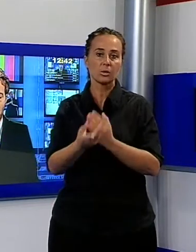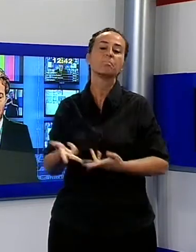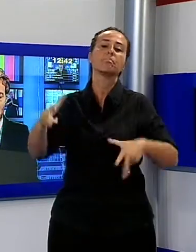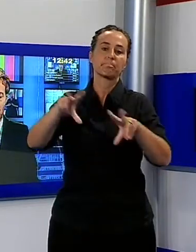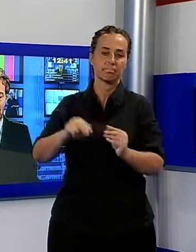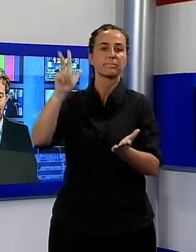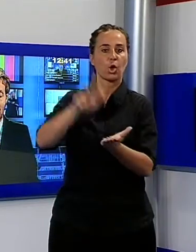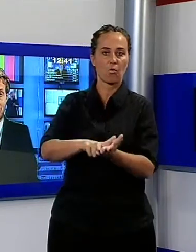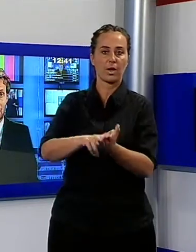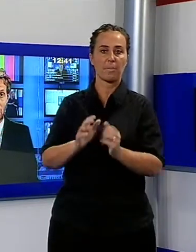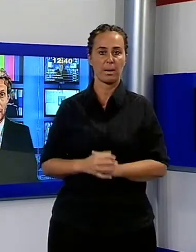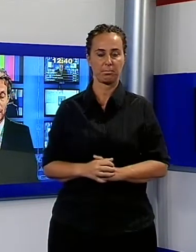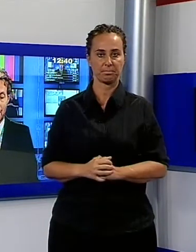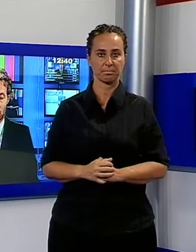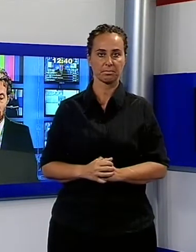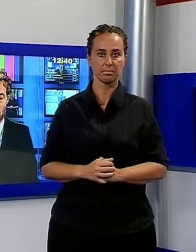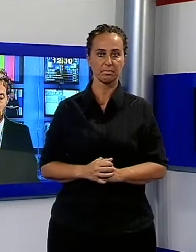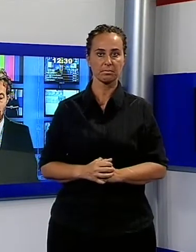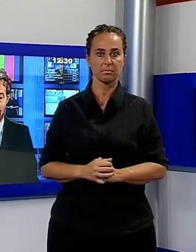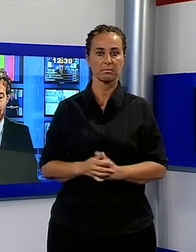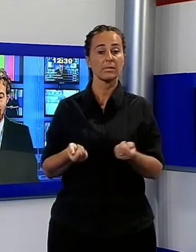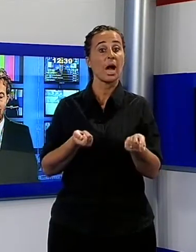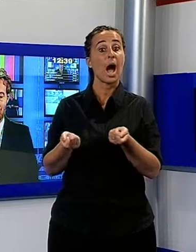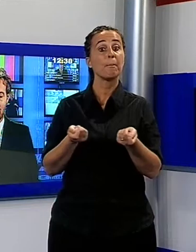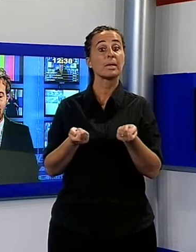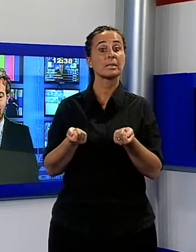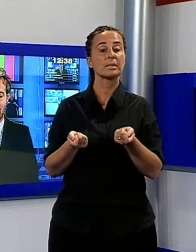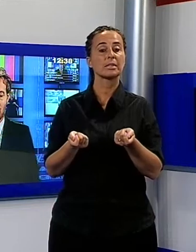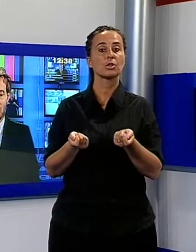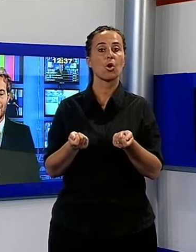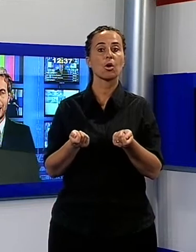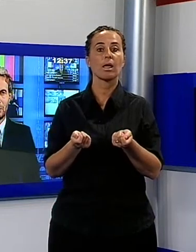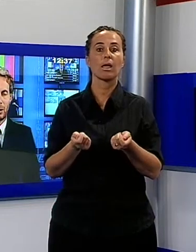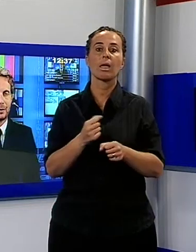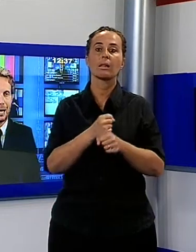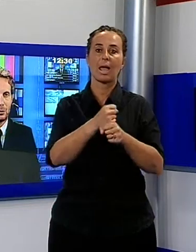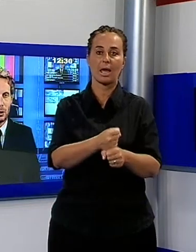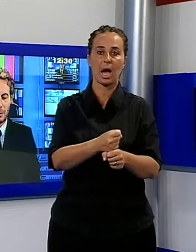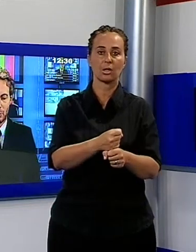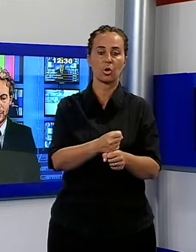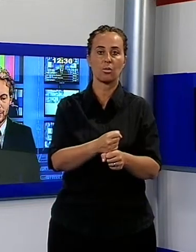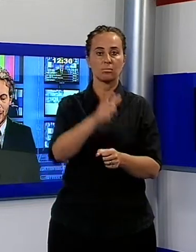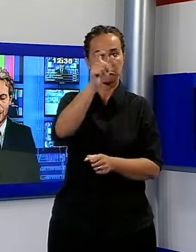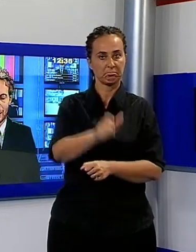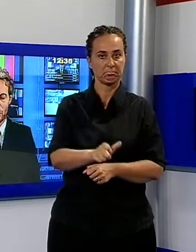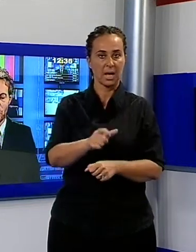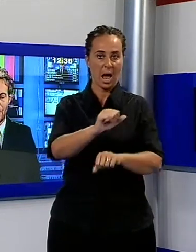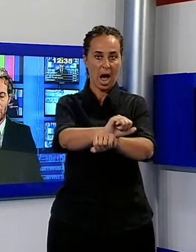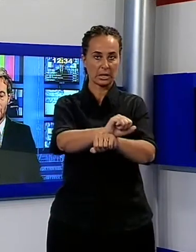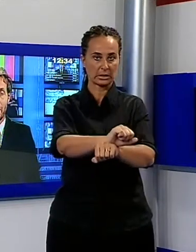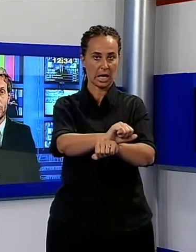cronaca, l'amministratore delegato di un cantiere navale del Bahrain è stato arrestato dalla polizia mentre alloggiava in un albergo di